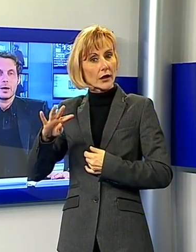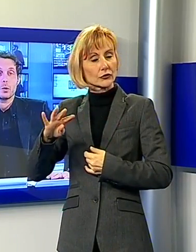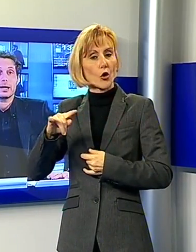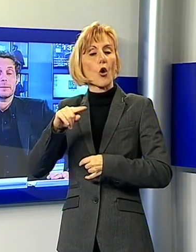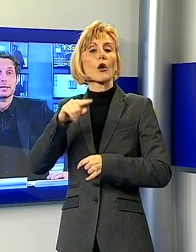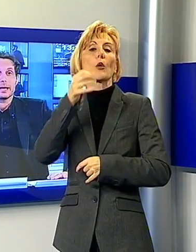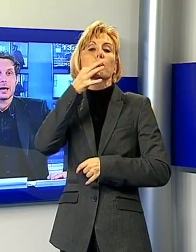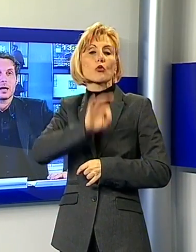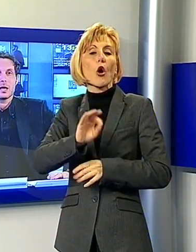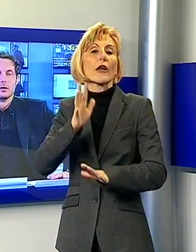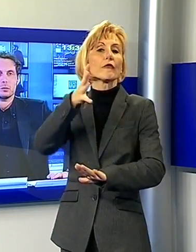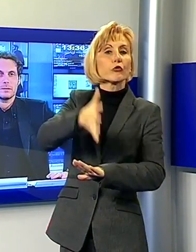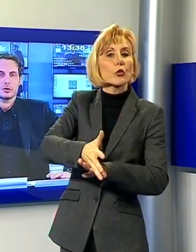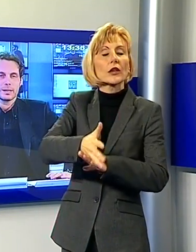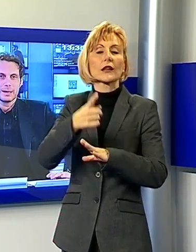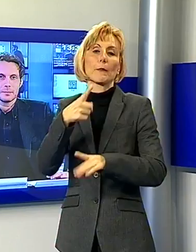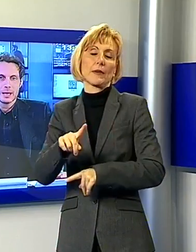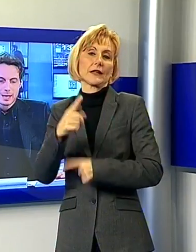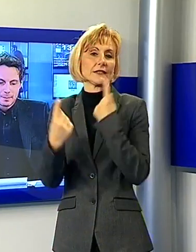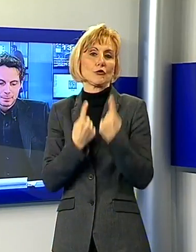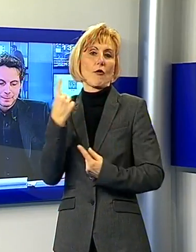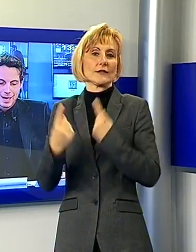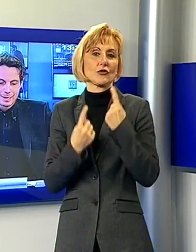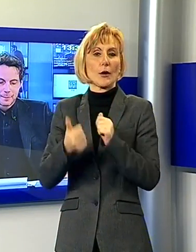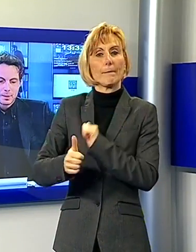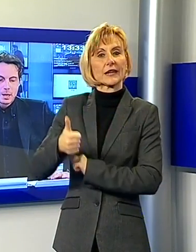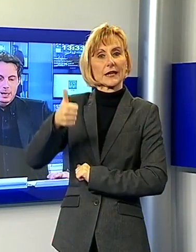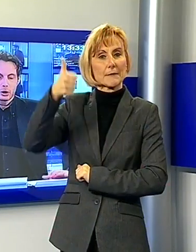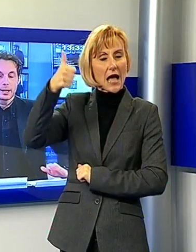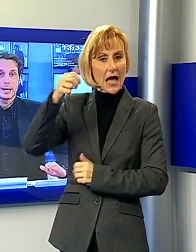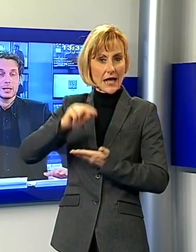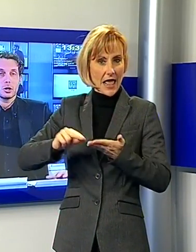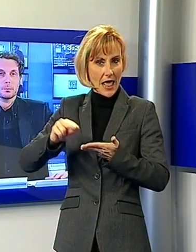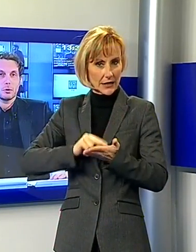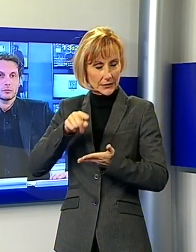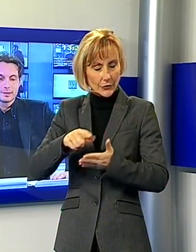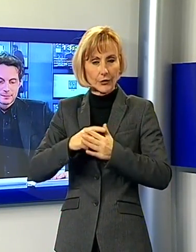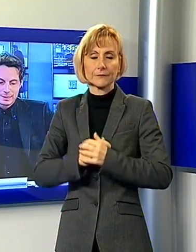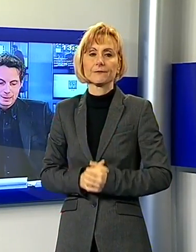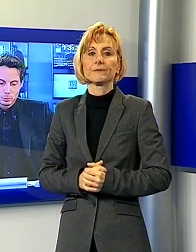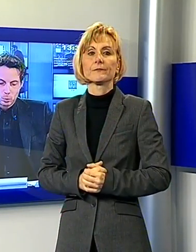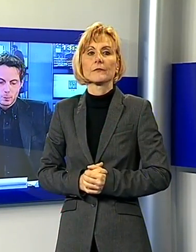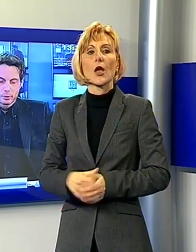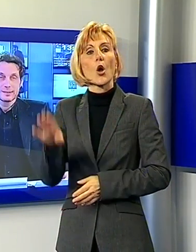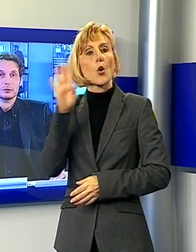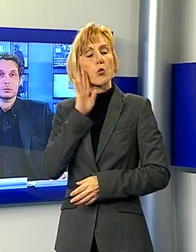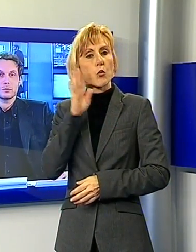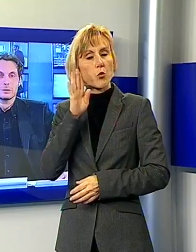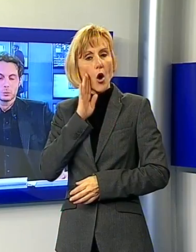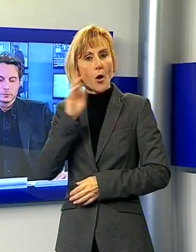in quale maniera sulla vicenda delle primarie. La cronaca, il corpo senza vita di un uomo è stato trovato questo